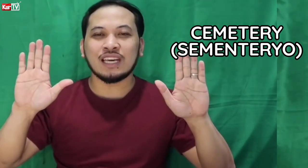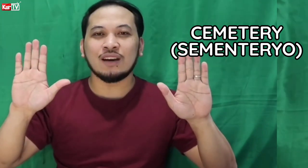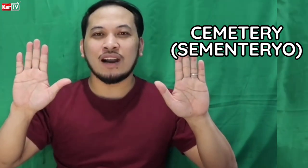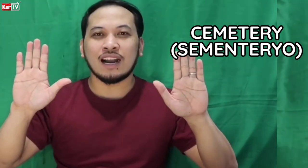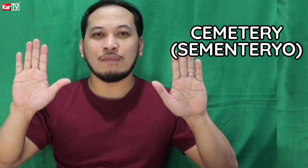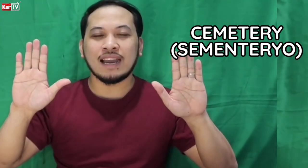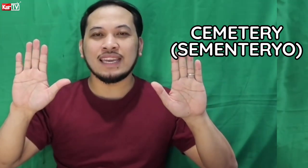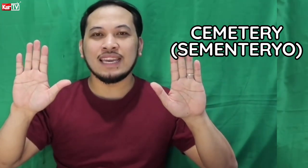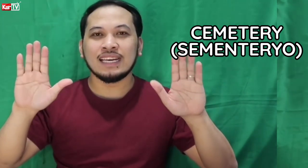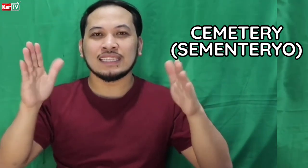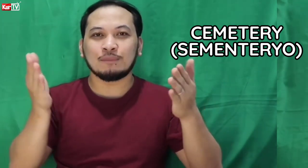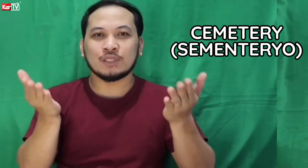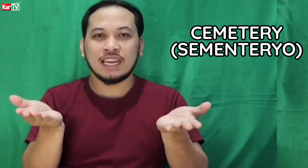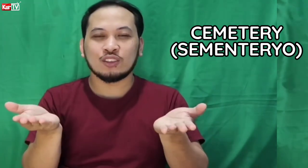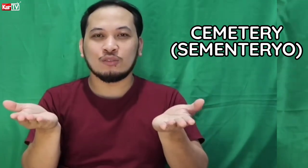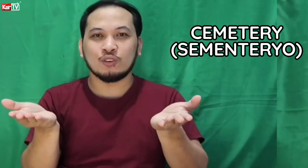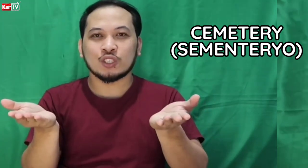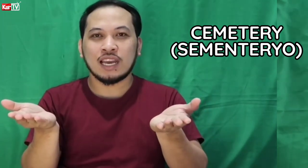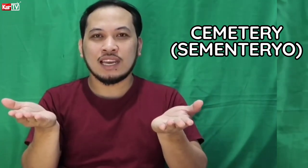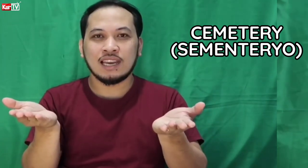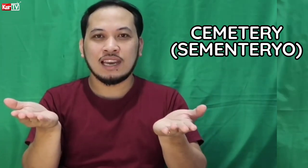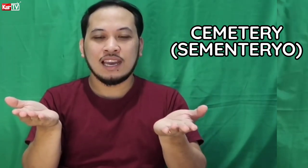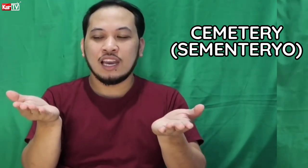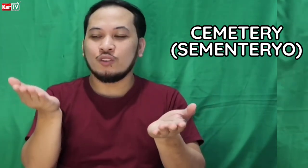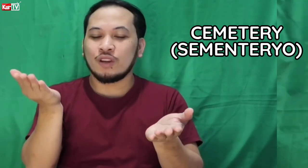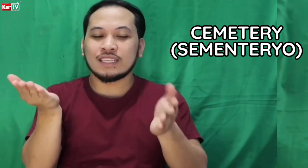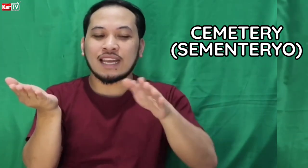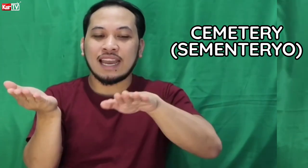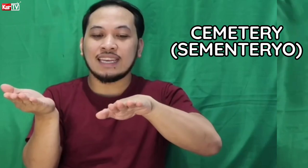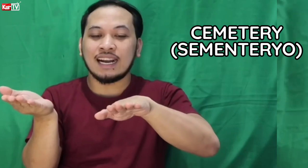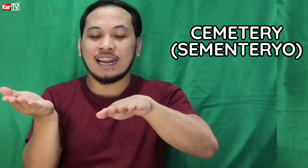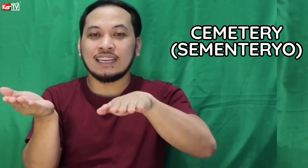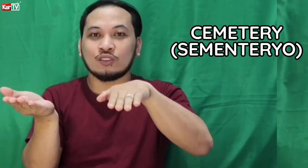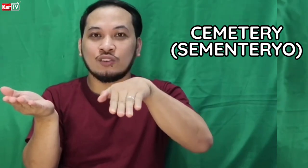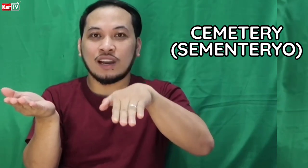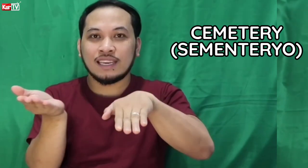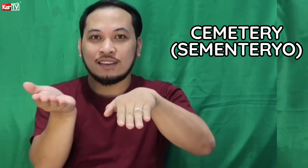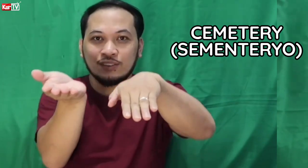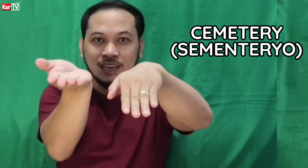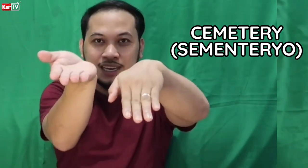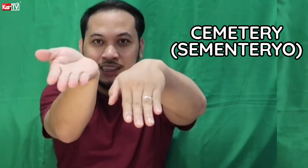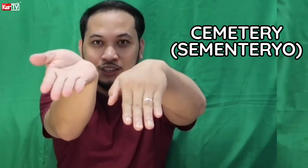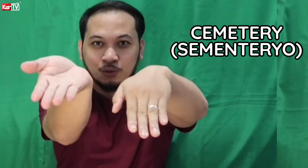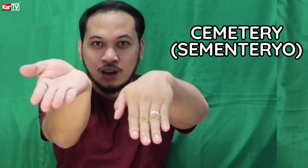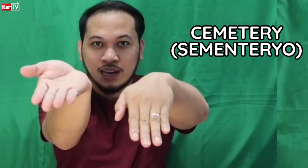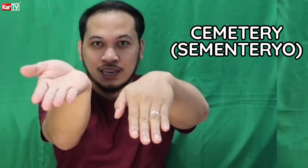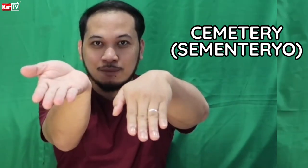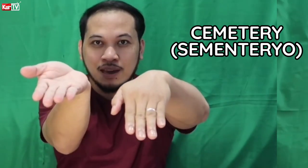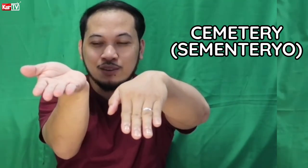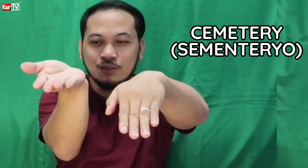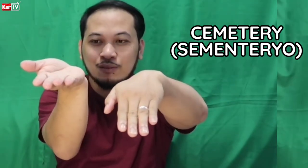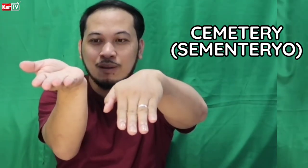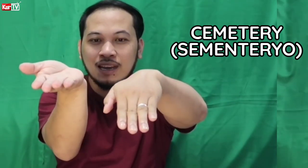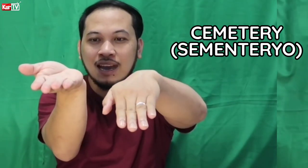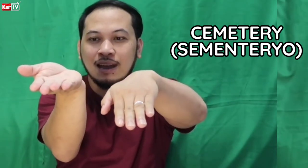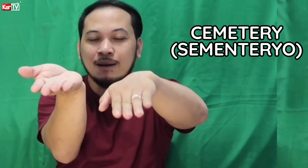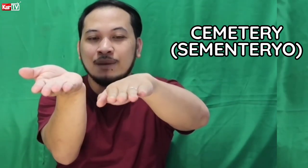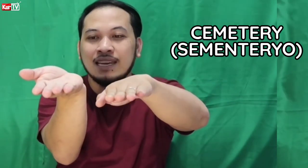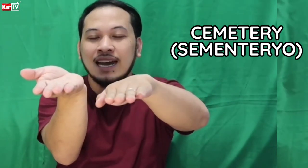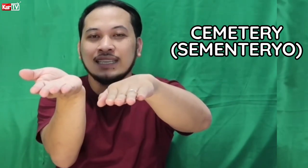dalawang kamay. Tapos iganto mo siya. Yung isa ay nakaganito. Ayan o. Nakikita niyo po ang aking kamay. Yung magkabilaan